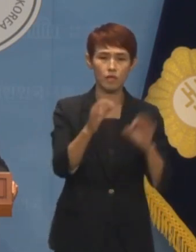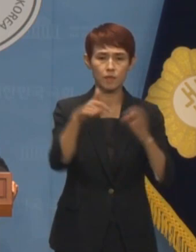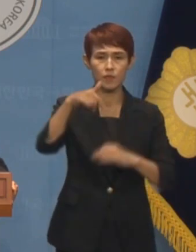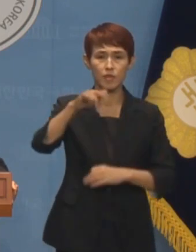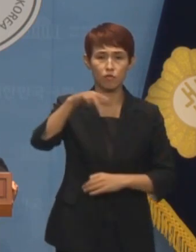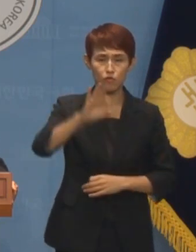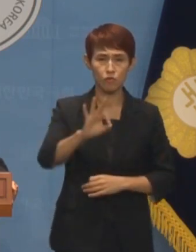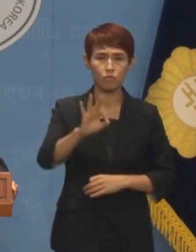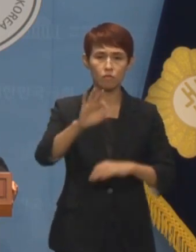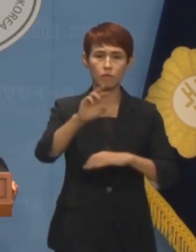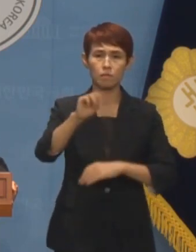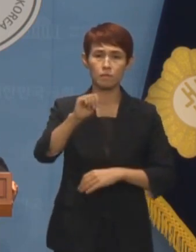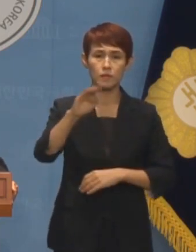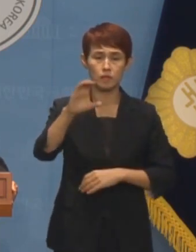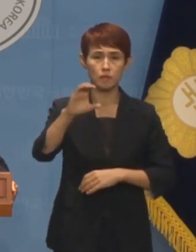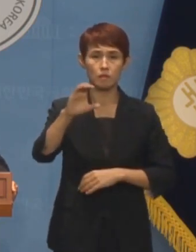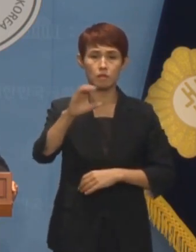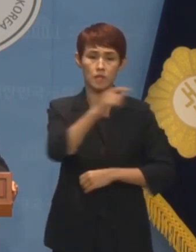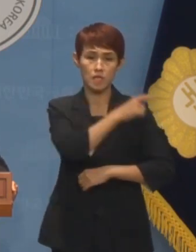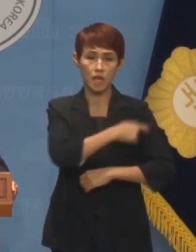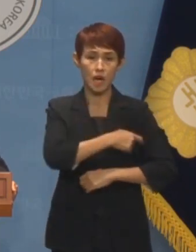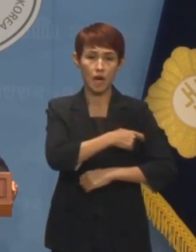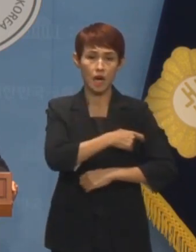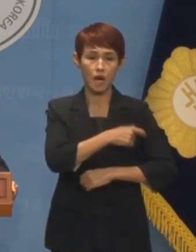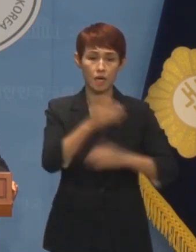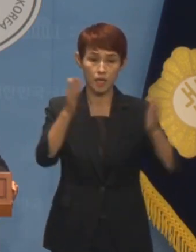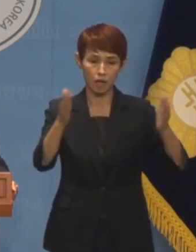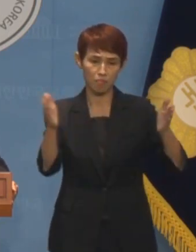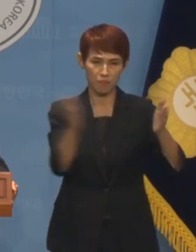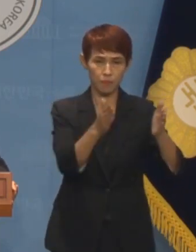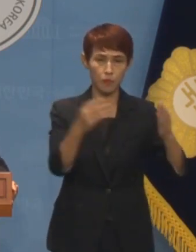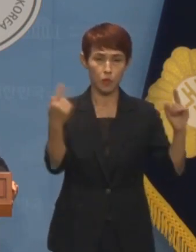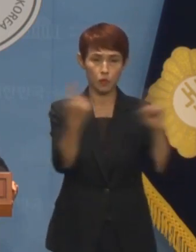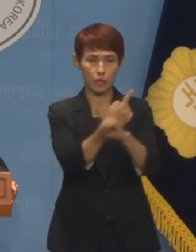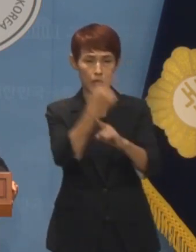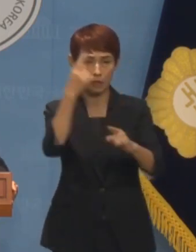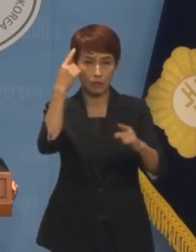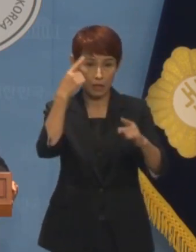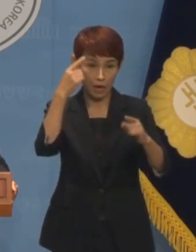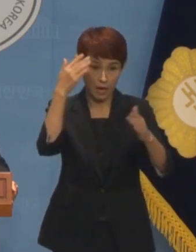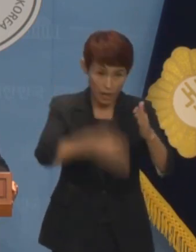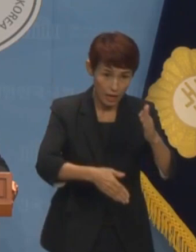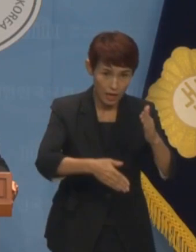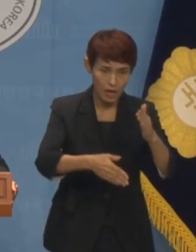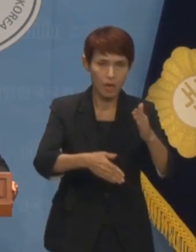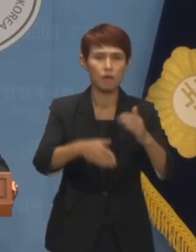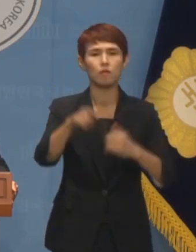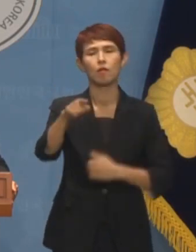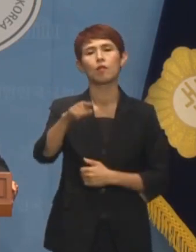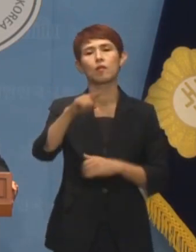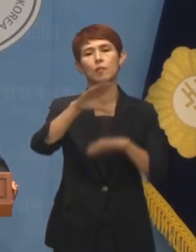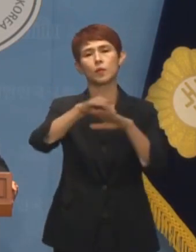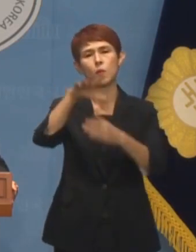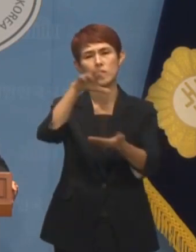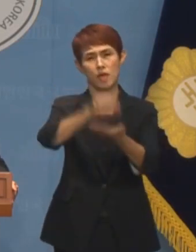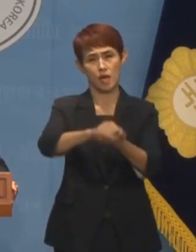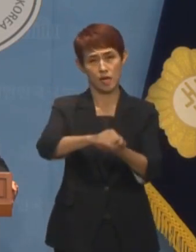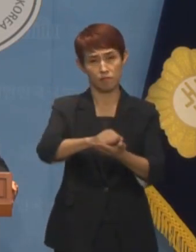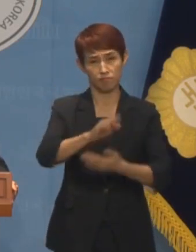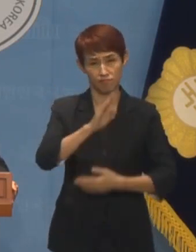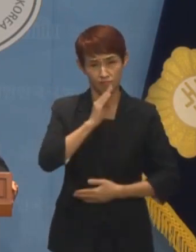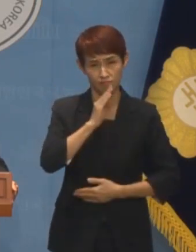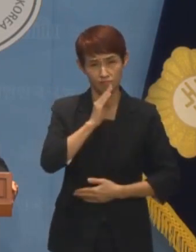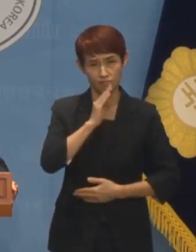박문진 이사의 임기를 줄여서 교체하려다가 실패한 것 역시 방송 장악의 의사였음을